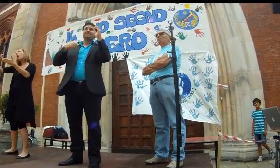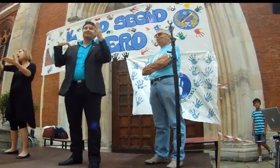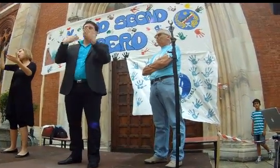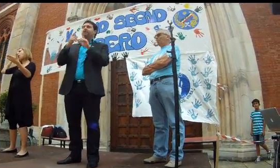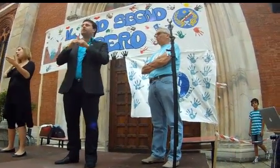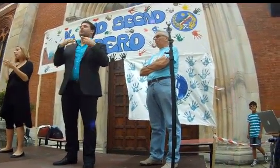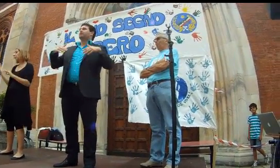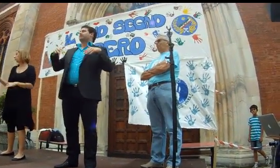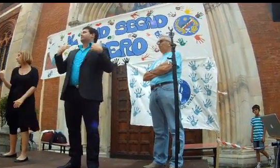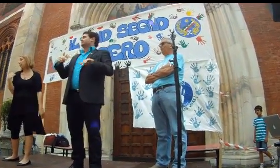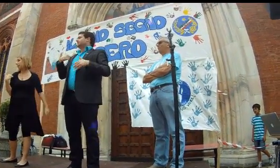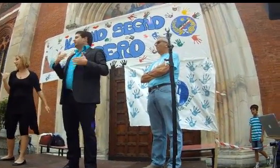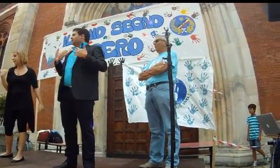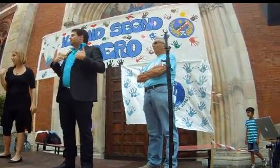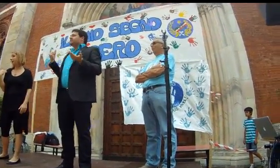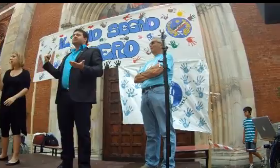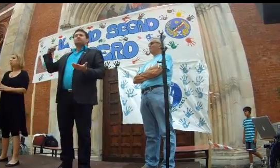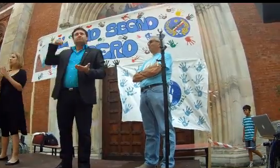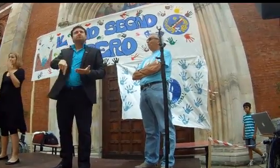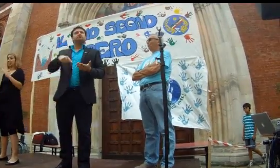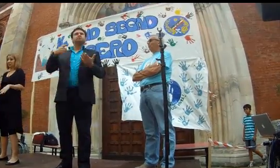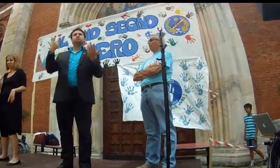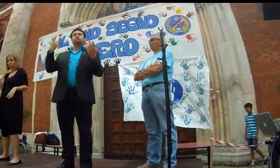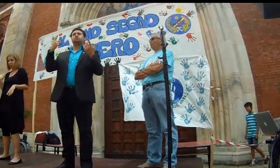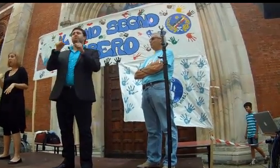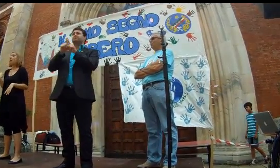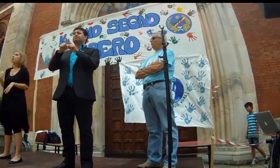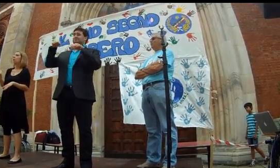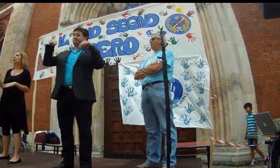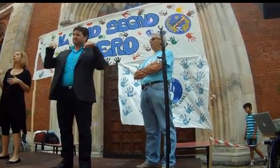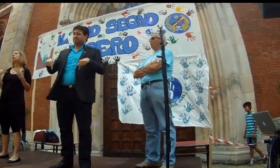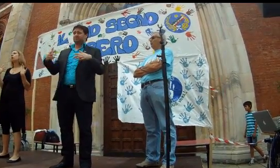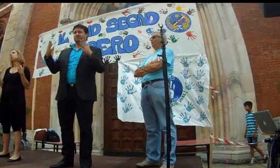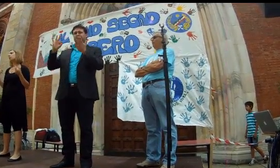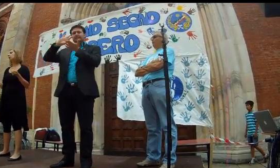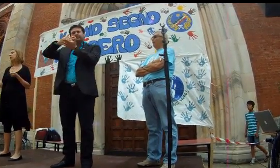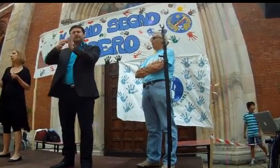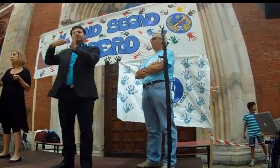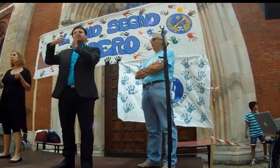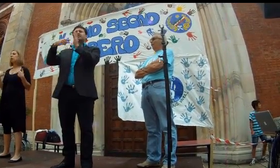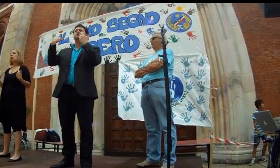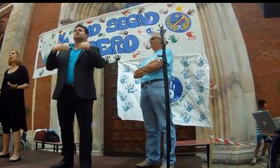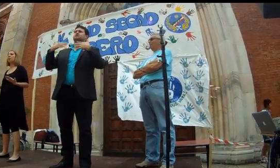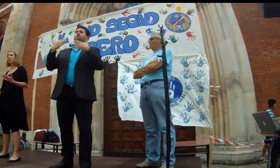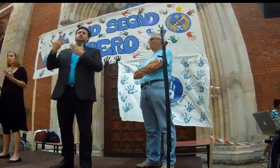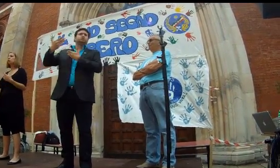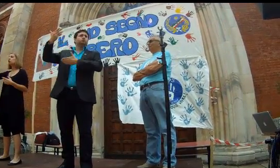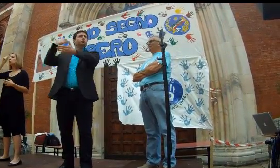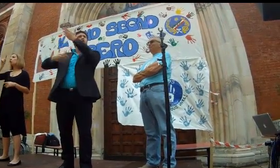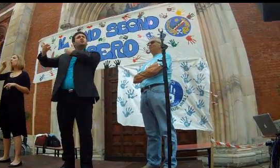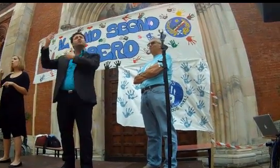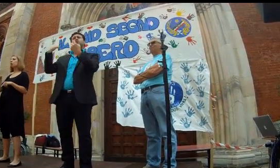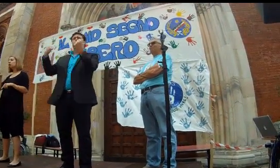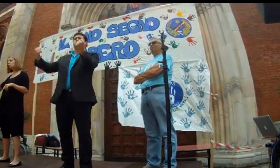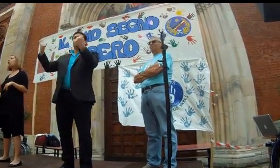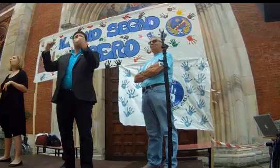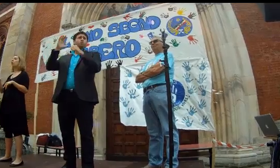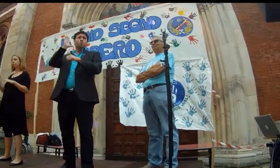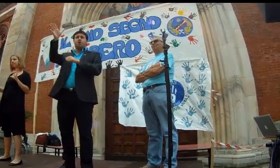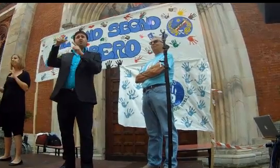ecco io sono presidente dell'ENS nazionale francese da tanto,